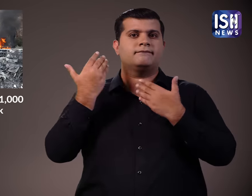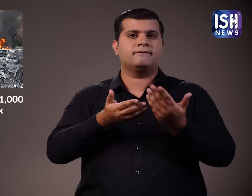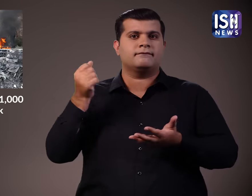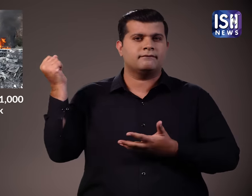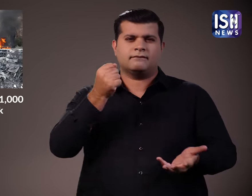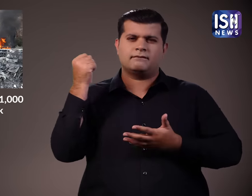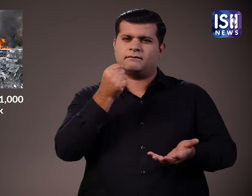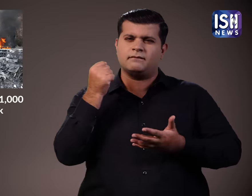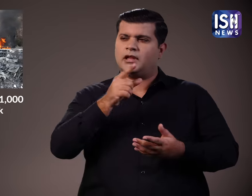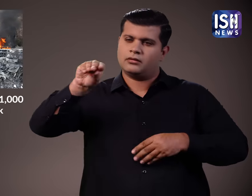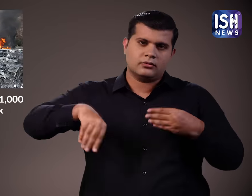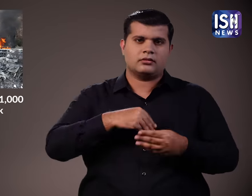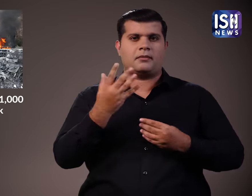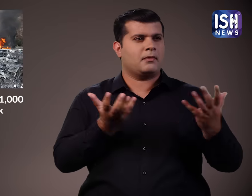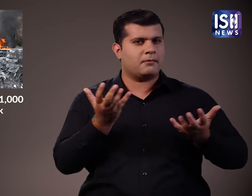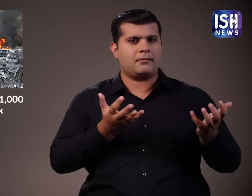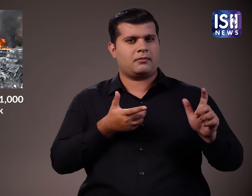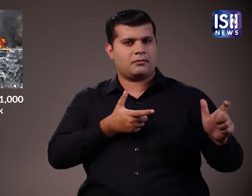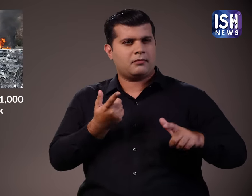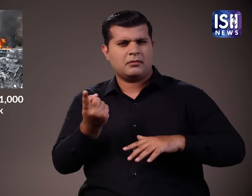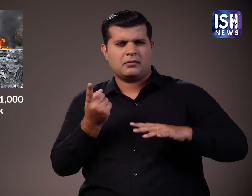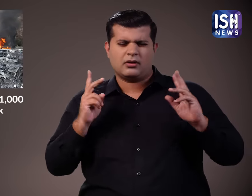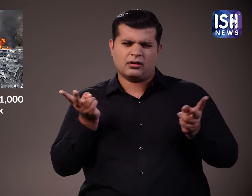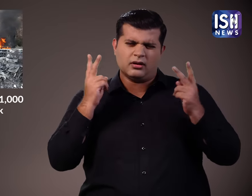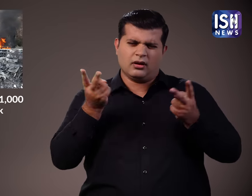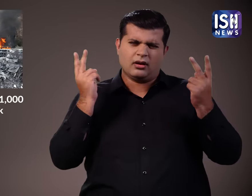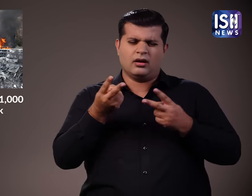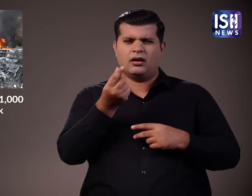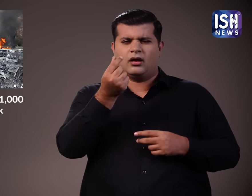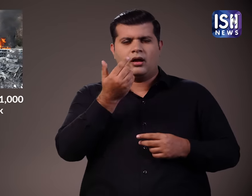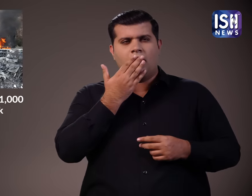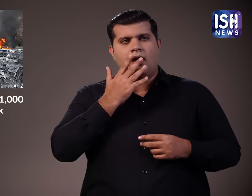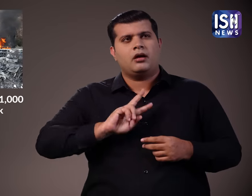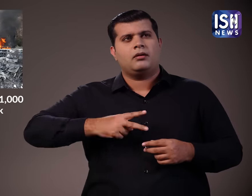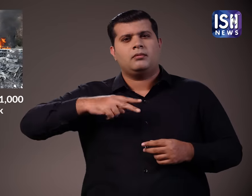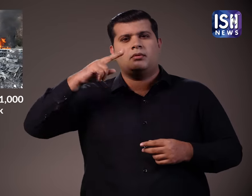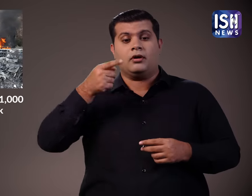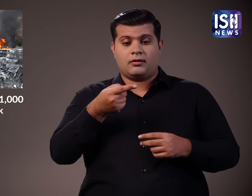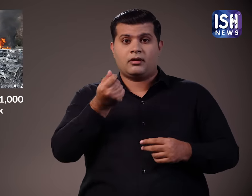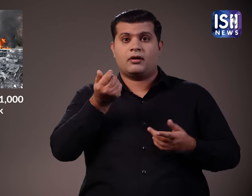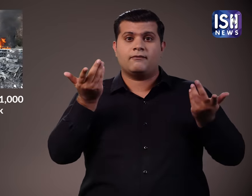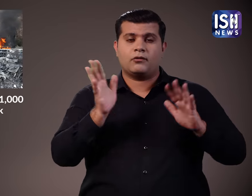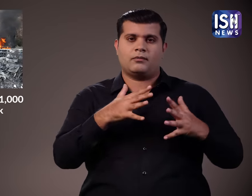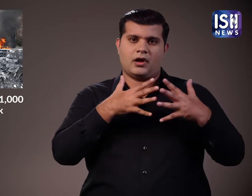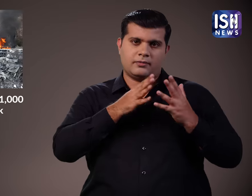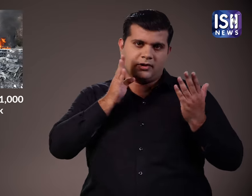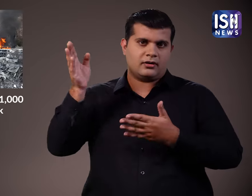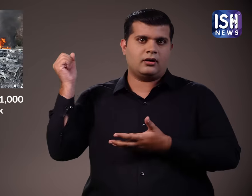संभवत धन का उप्योक हमा समुफ द्वारा हत्यार करीबने के लिए किया जाता हो ! तो मूल